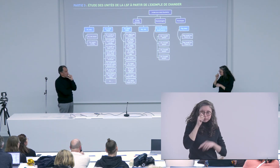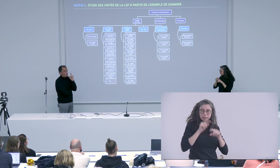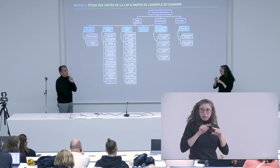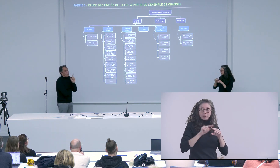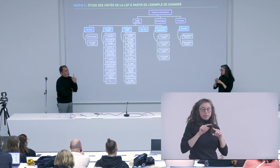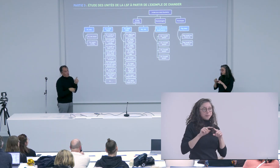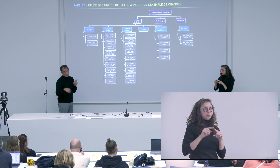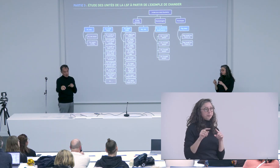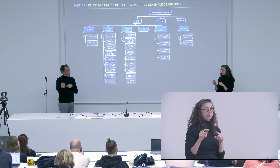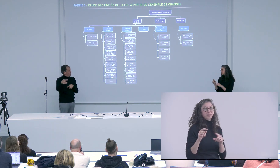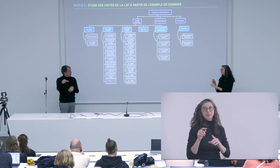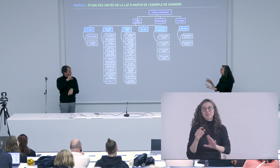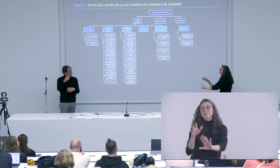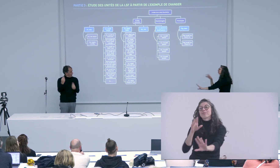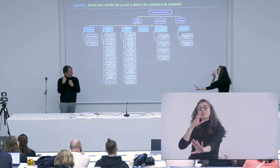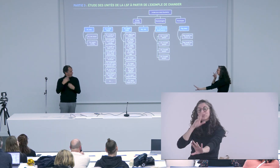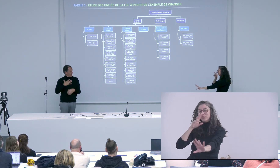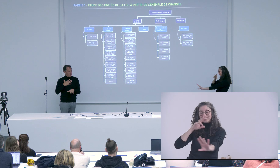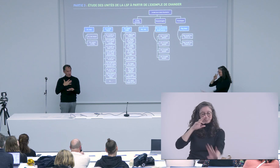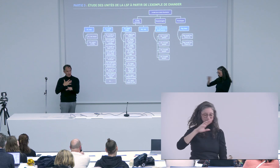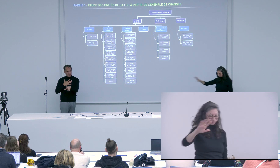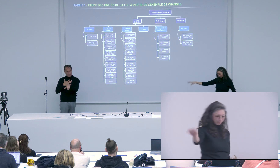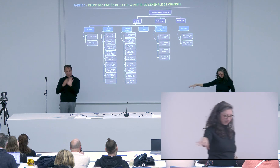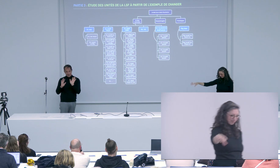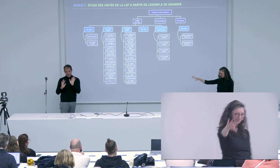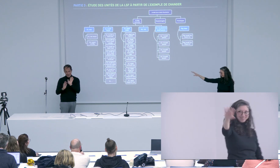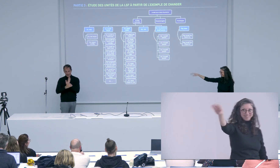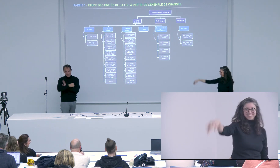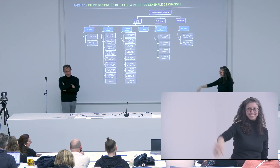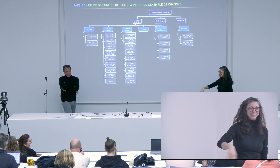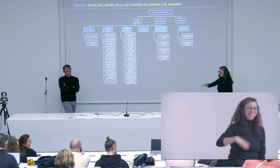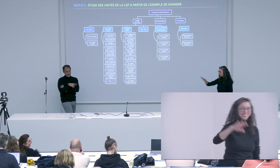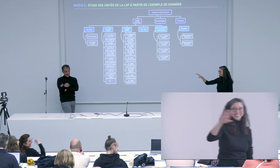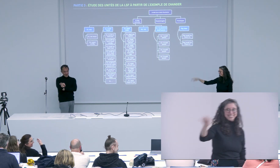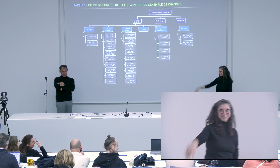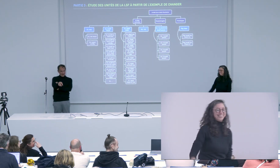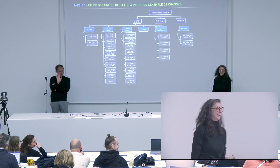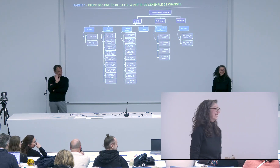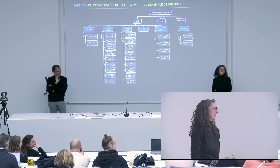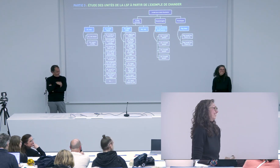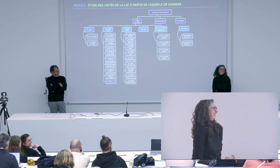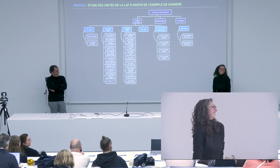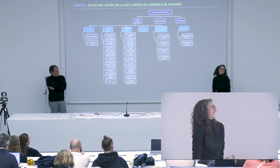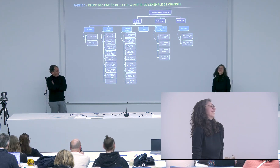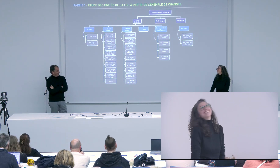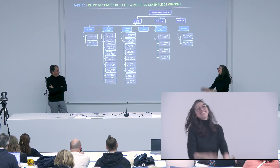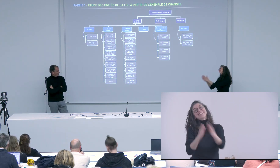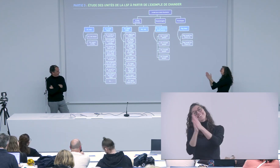donc vous êtes vous-même inspecteur de l'éducation nationale inspecteur donc vous regardez dans le détail bon non non mais bon